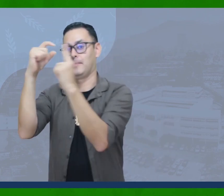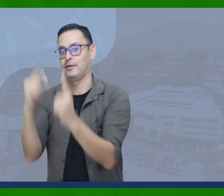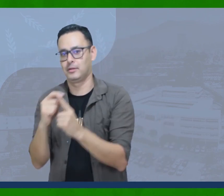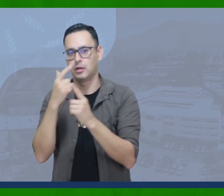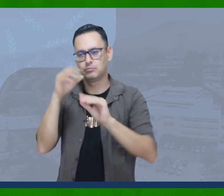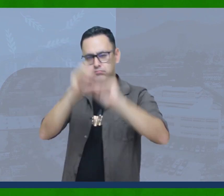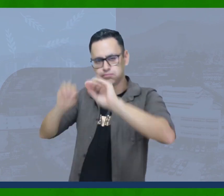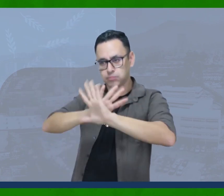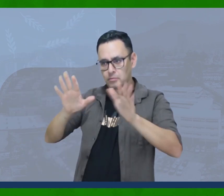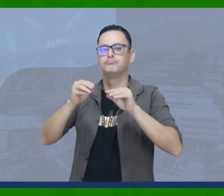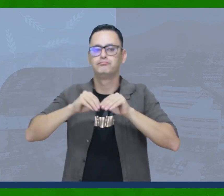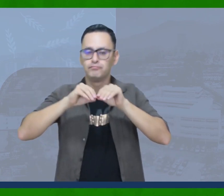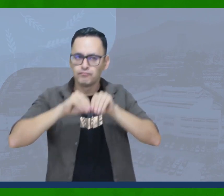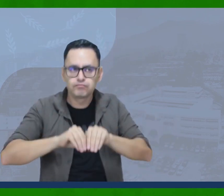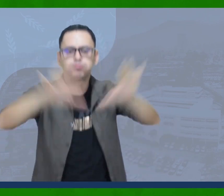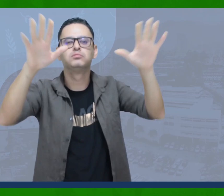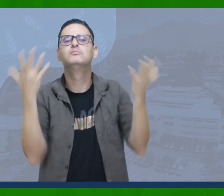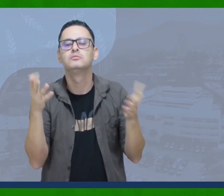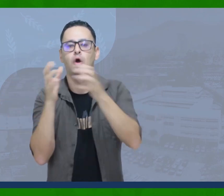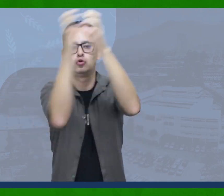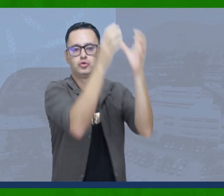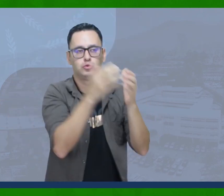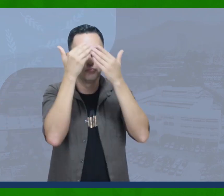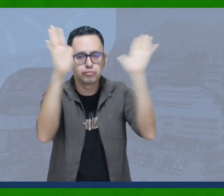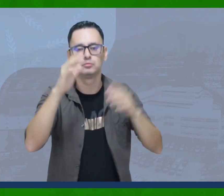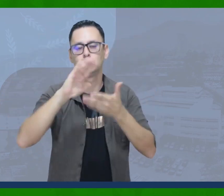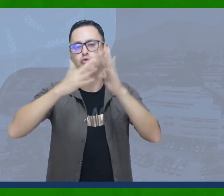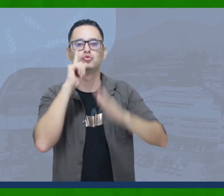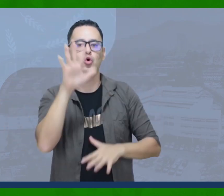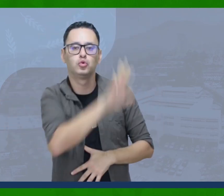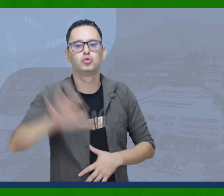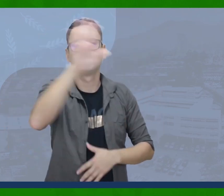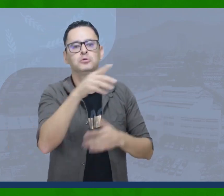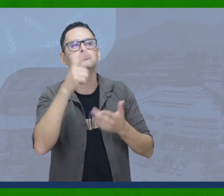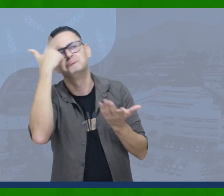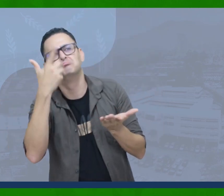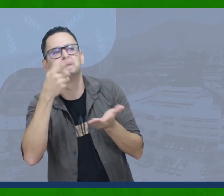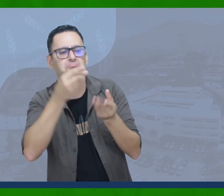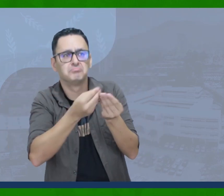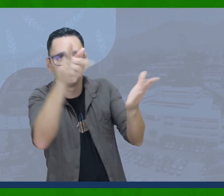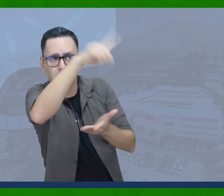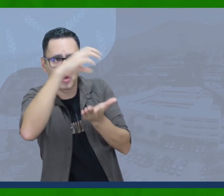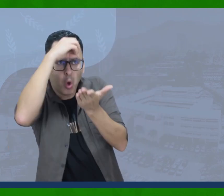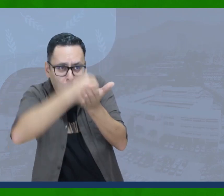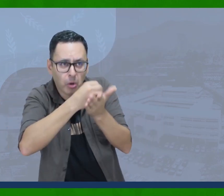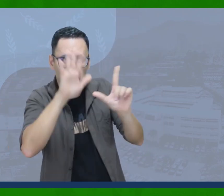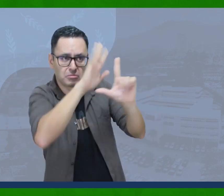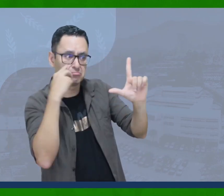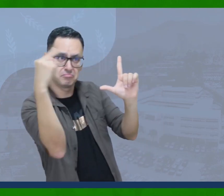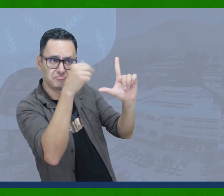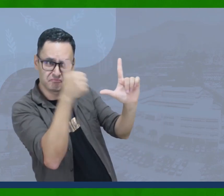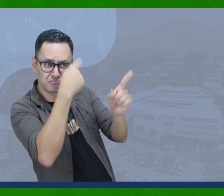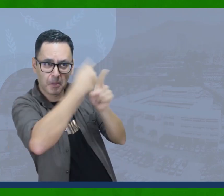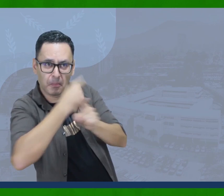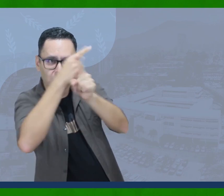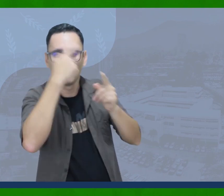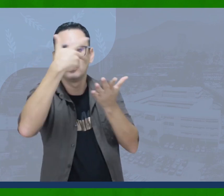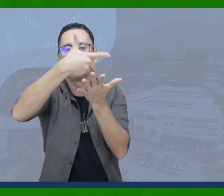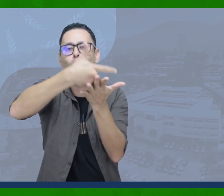un video del concepto en lengua de señas, este se envía a las asociaciones de sordos del país, quienes